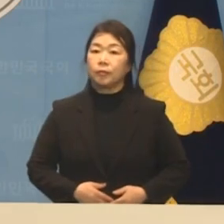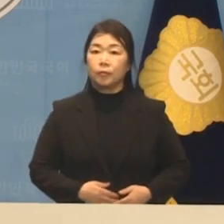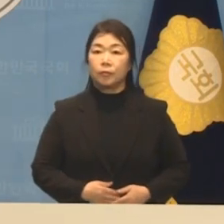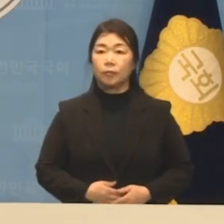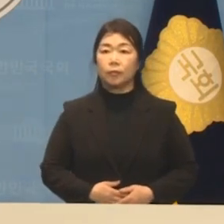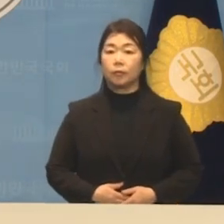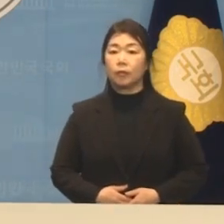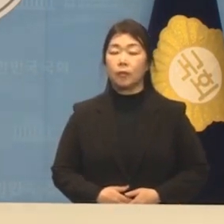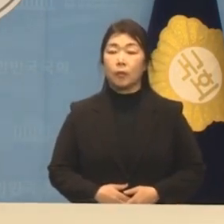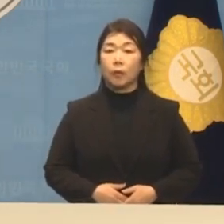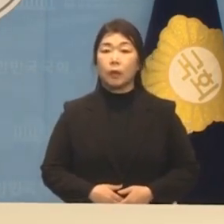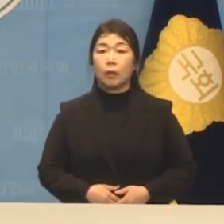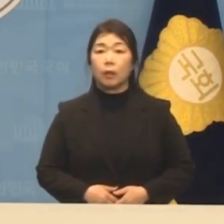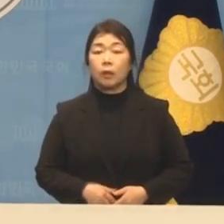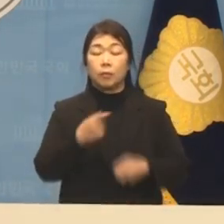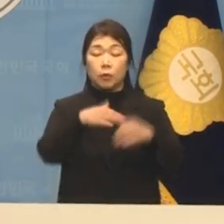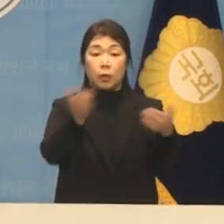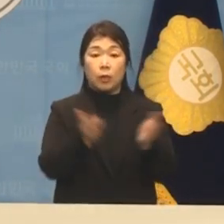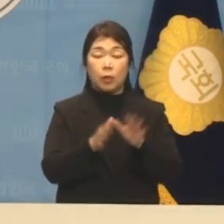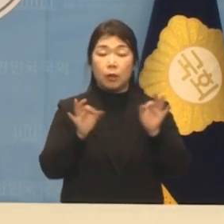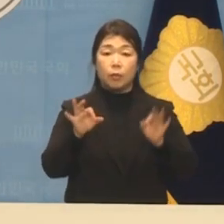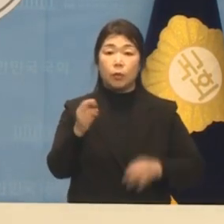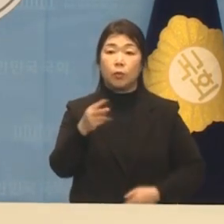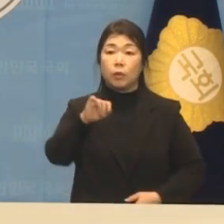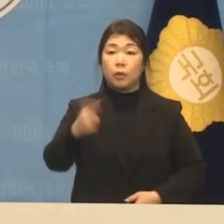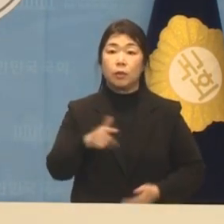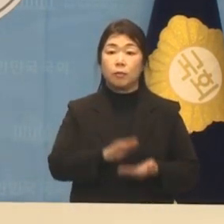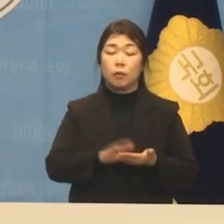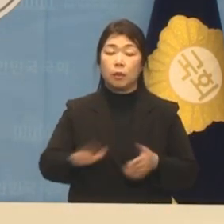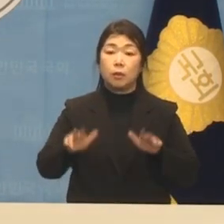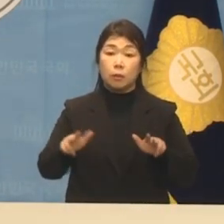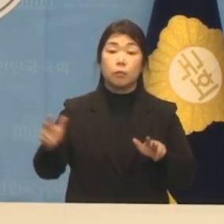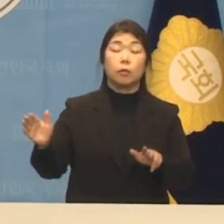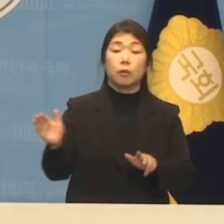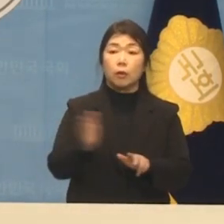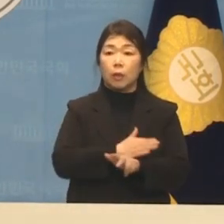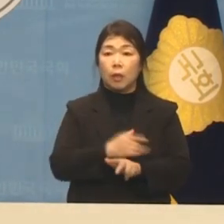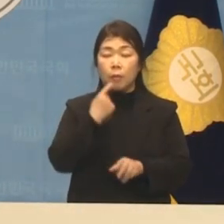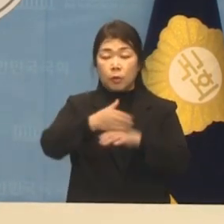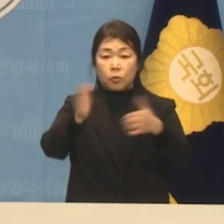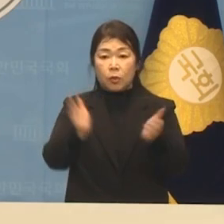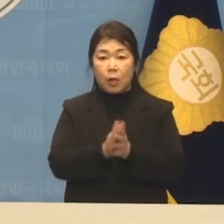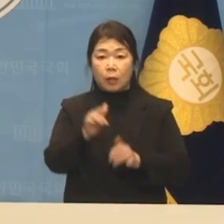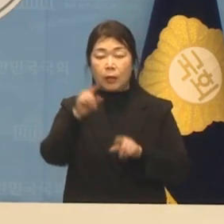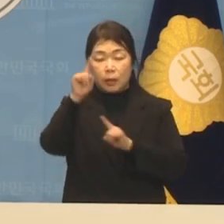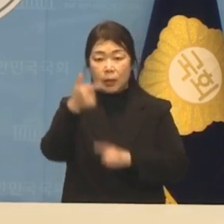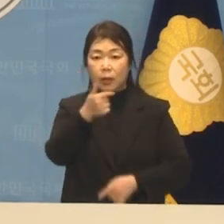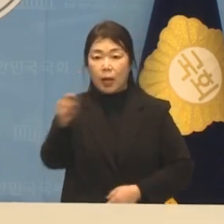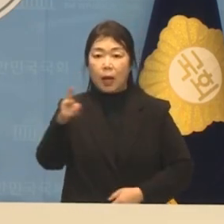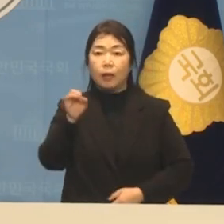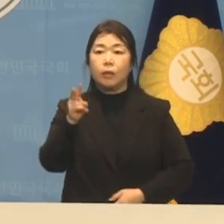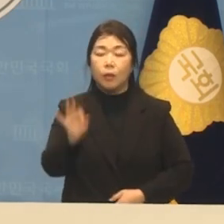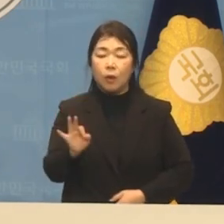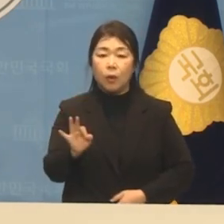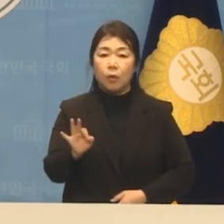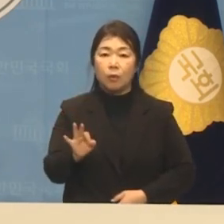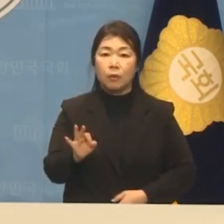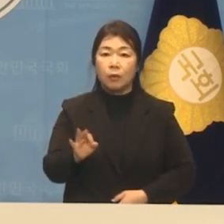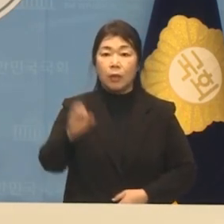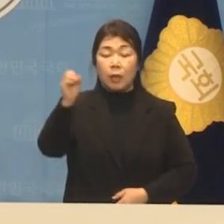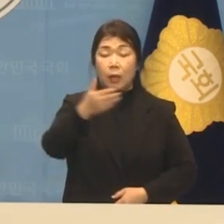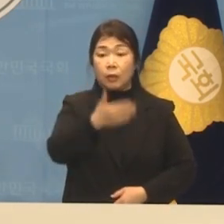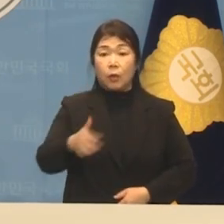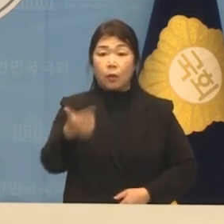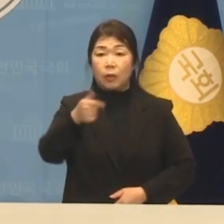네, 더불어민주당의 김영진 의원입니다. 지금부터 민주당 이나영 양천과 북해온 출마